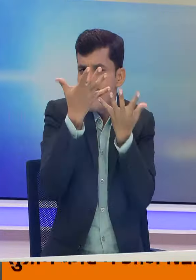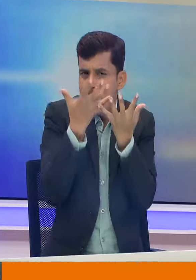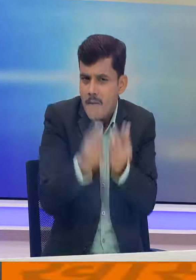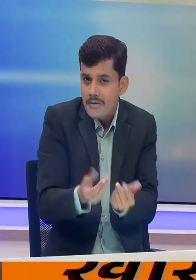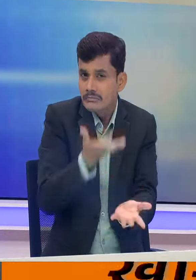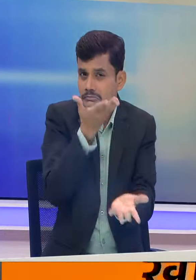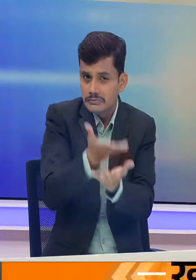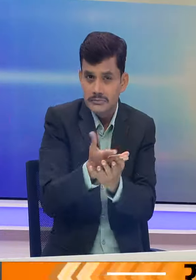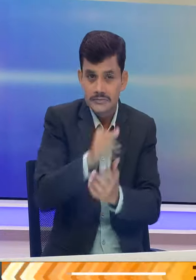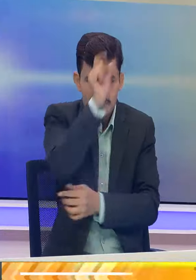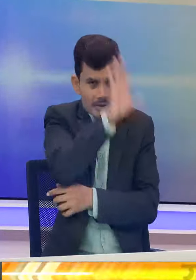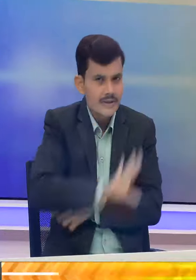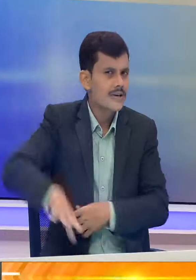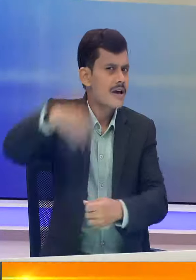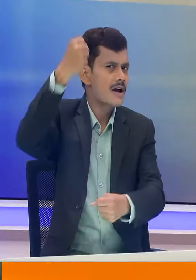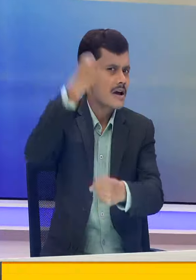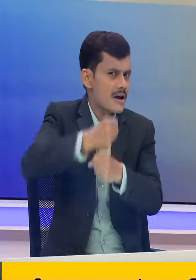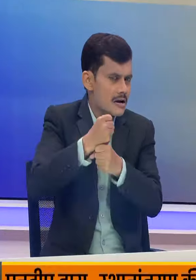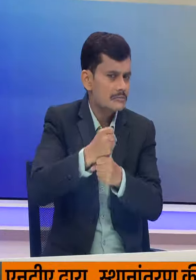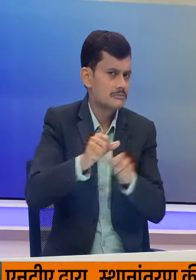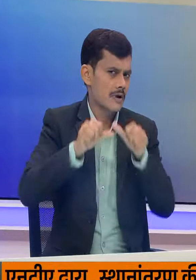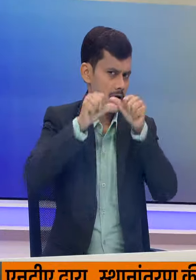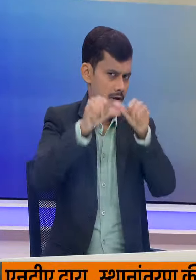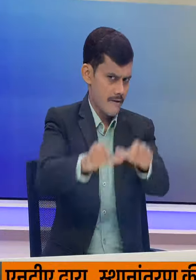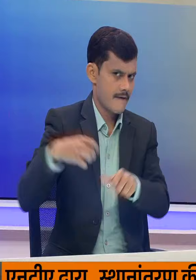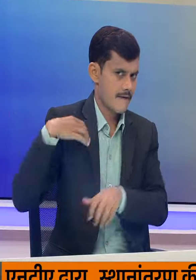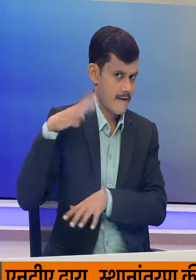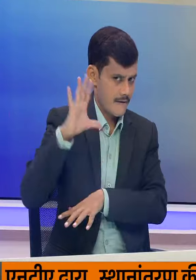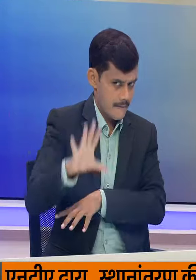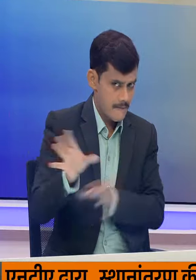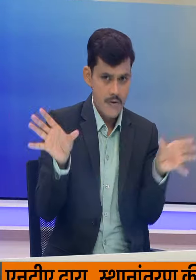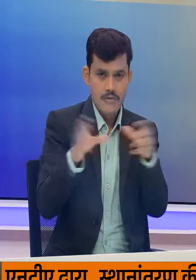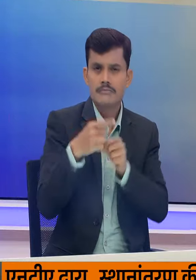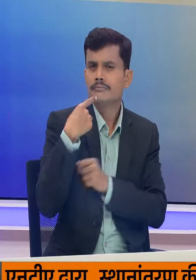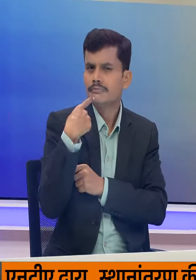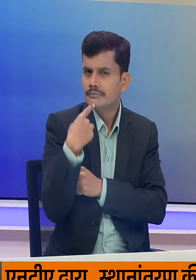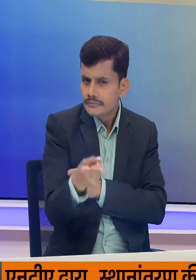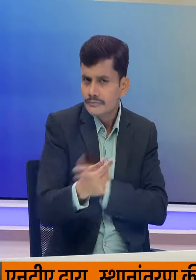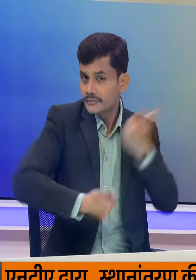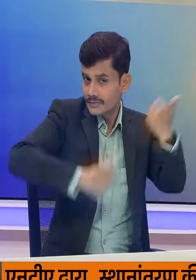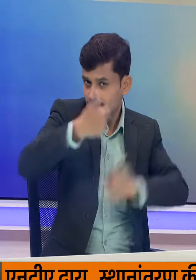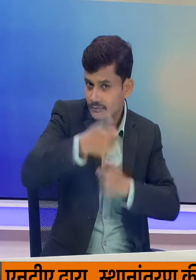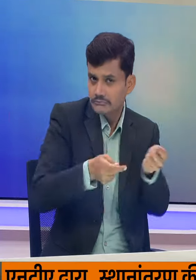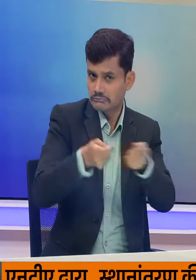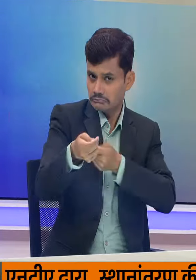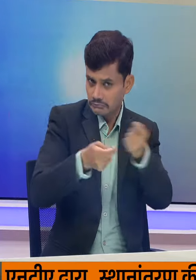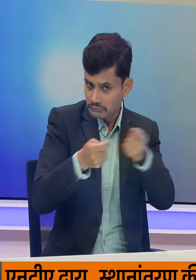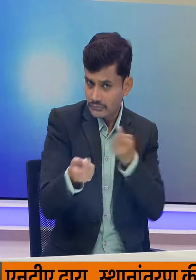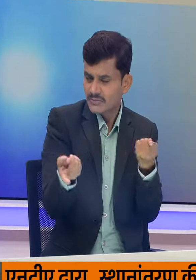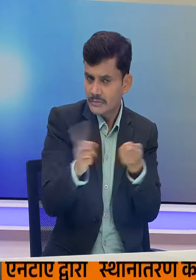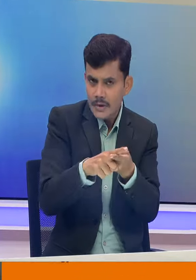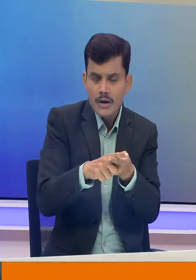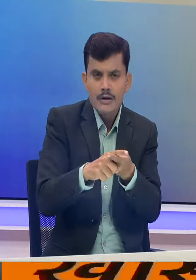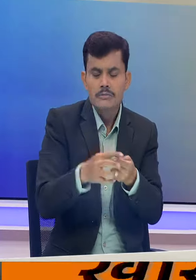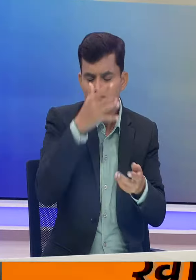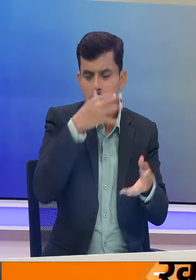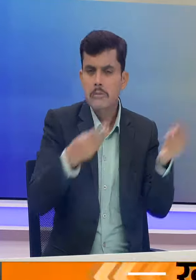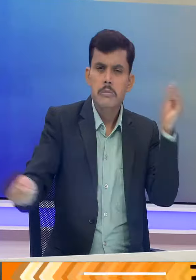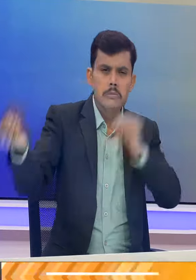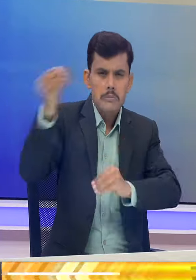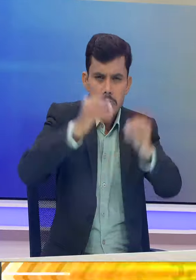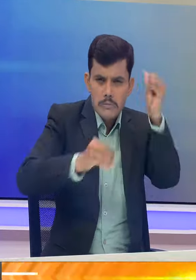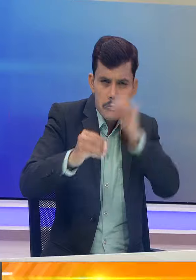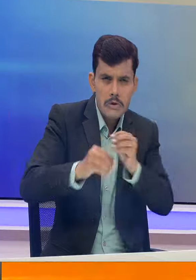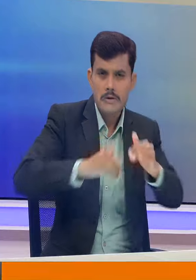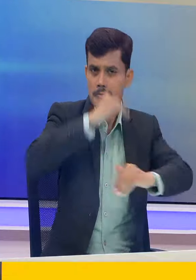केंद्र के जवाब की रूप में शामिल थी पीठ ने कहा था कि उसे परिक्षा के संचालन में कथित अनिम्मेताओं की जाच में हुई